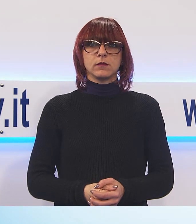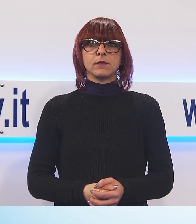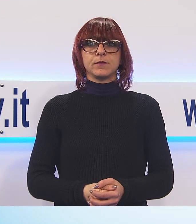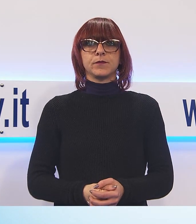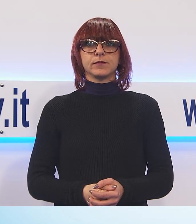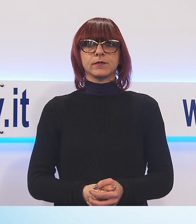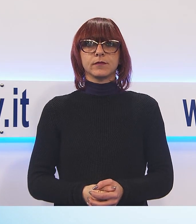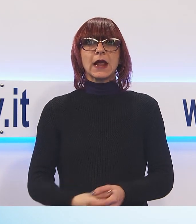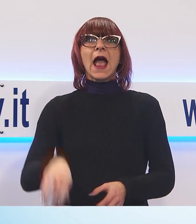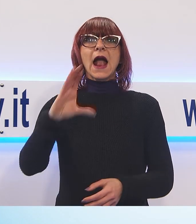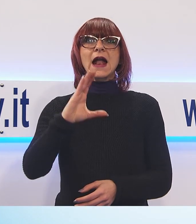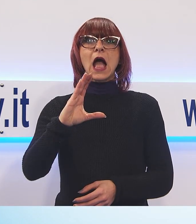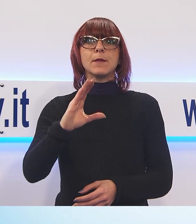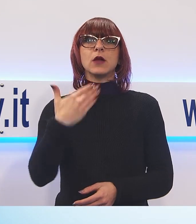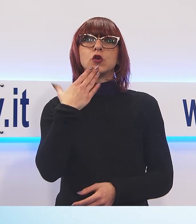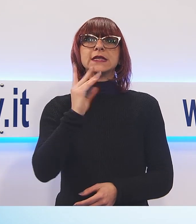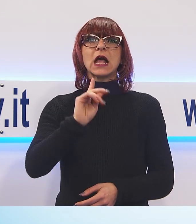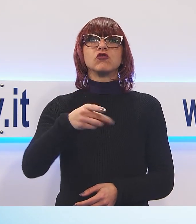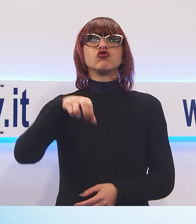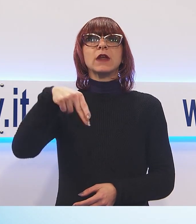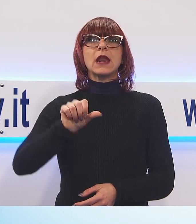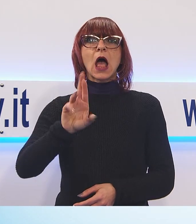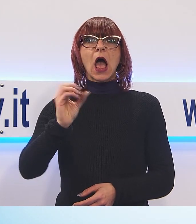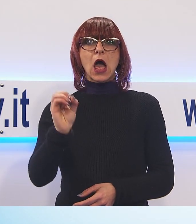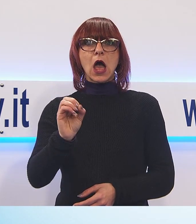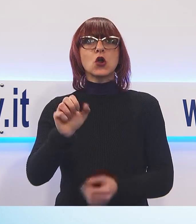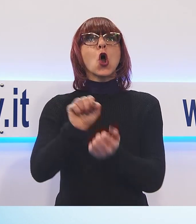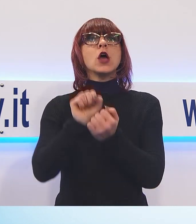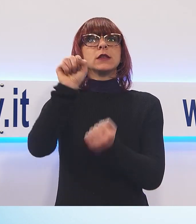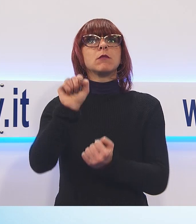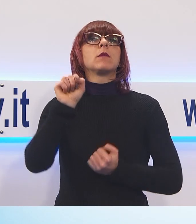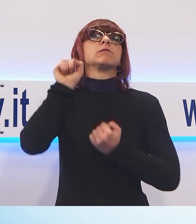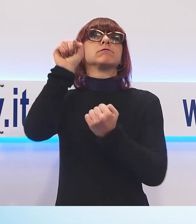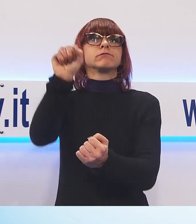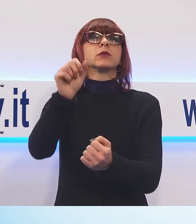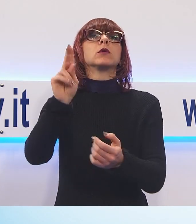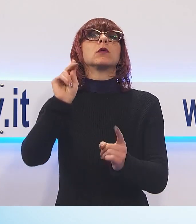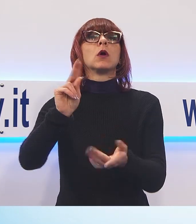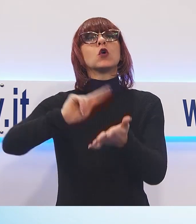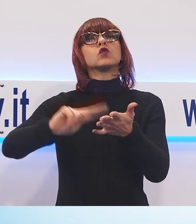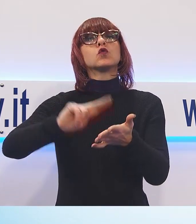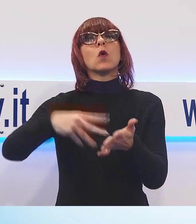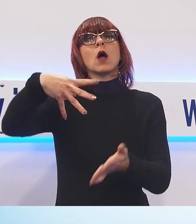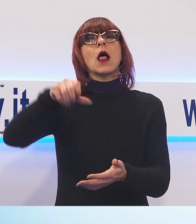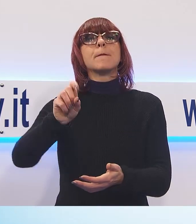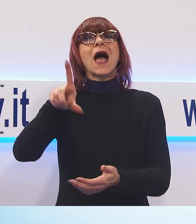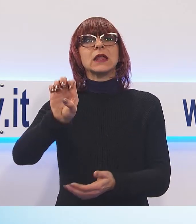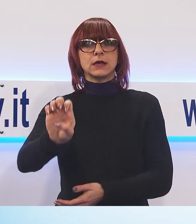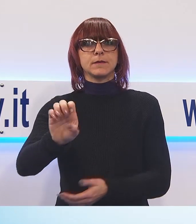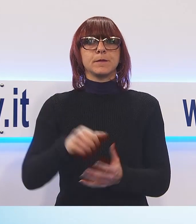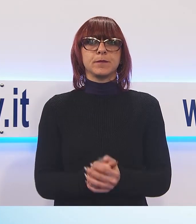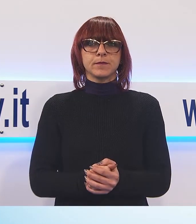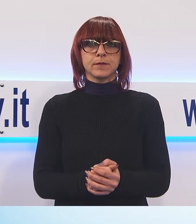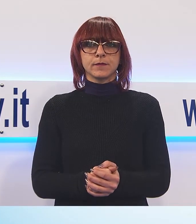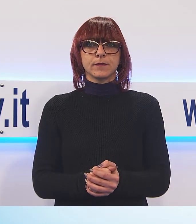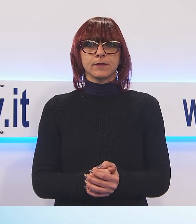Capannori, esattamente a San Gennaro, dove c'è stata la consegna dei diplomi di Scuola MED. Si è conclusa con la tradizionale